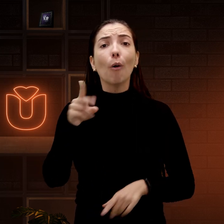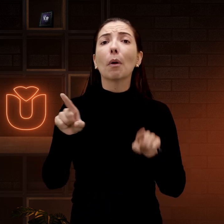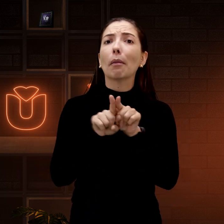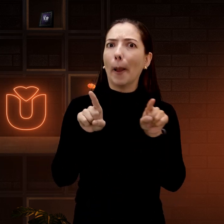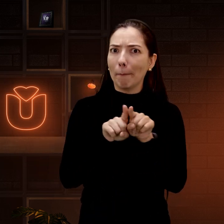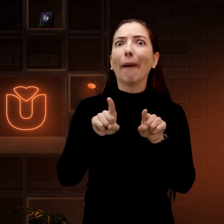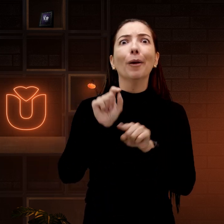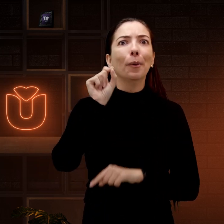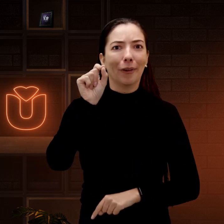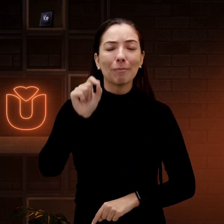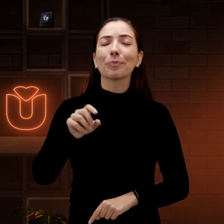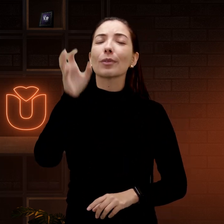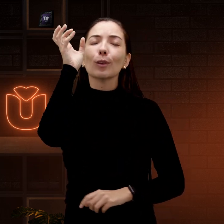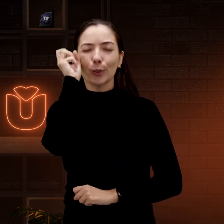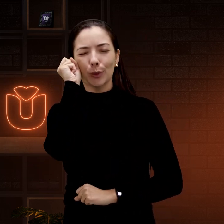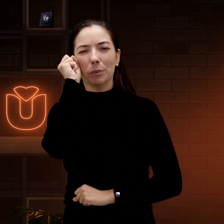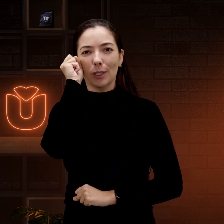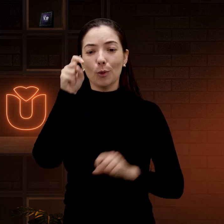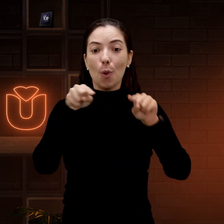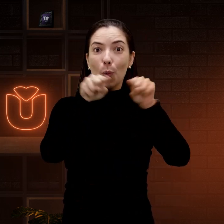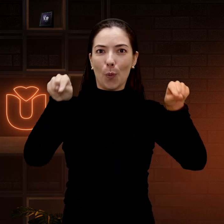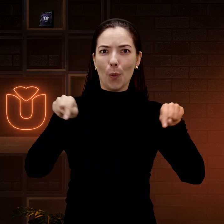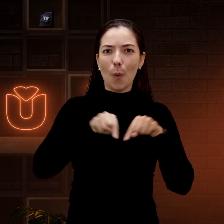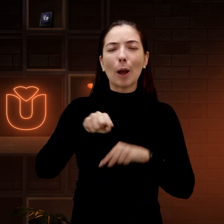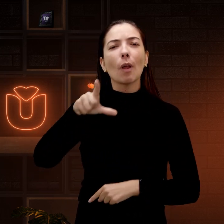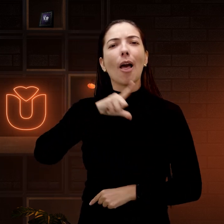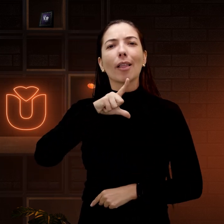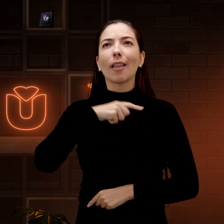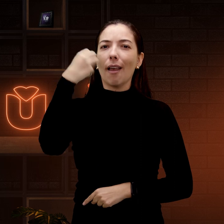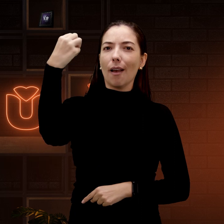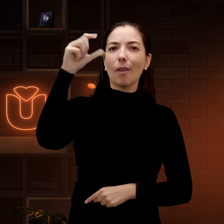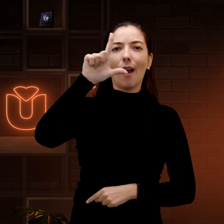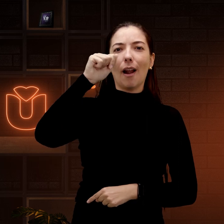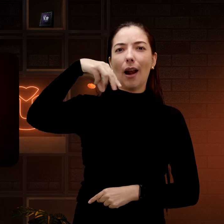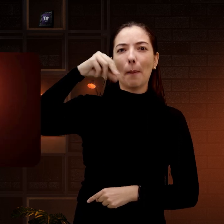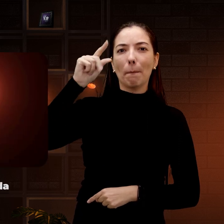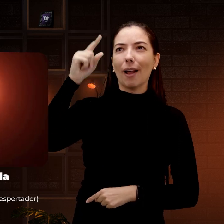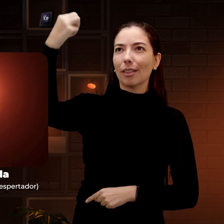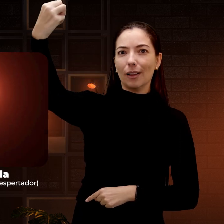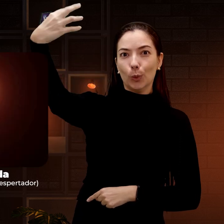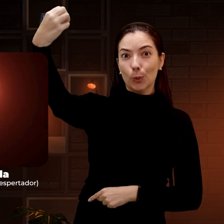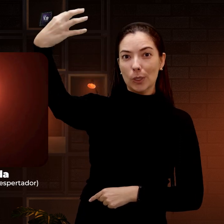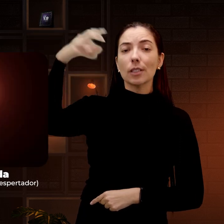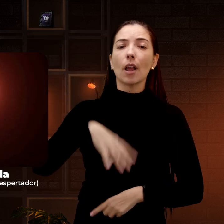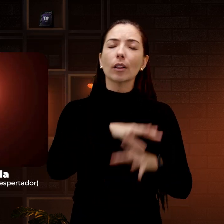Ou também, estamos dormindo no quarto e tem uma lâmpada. E a